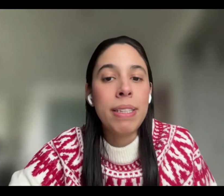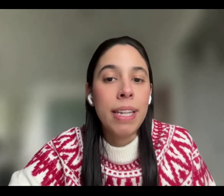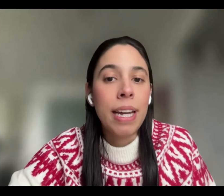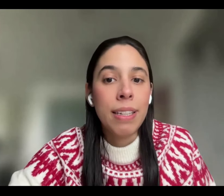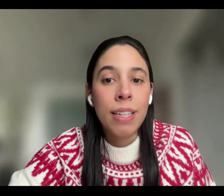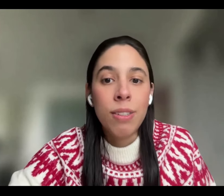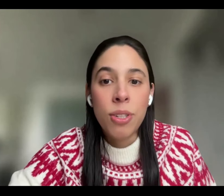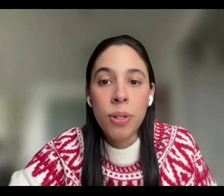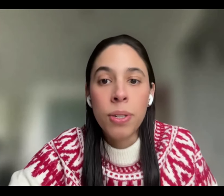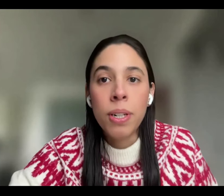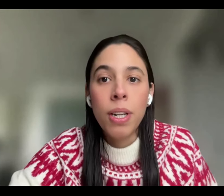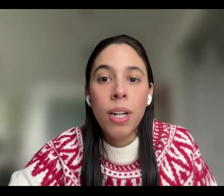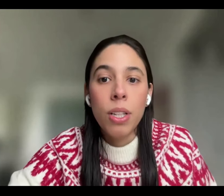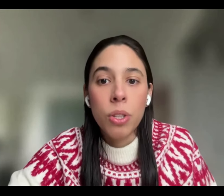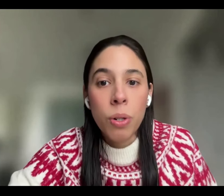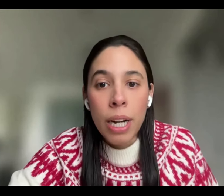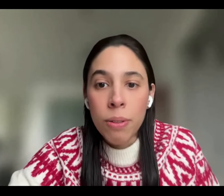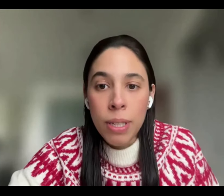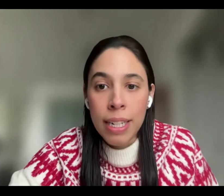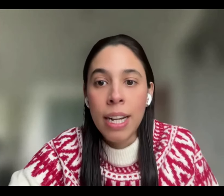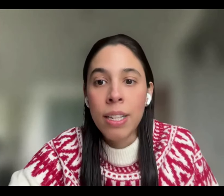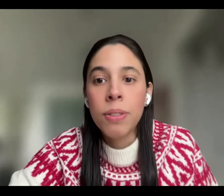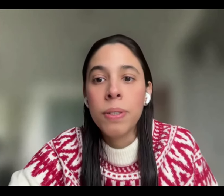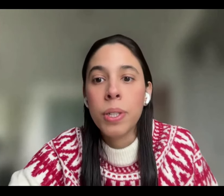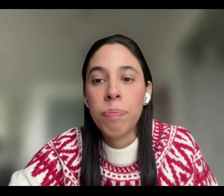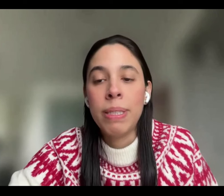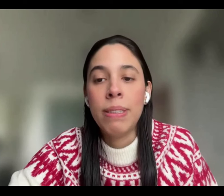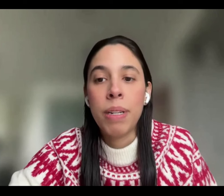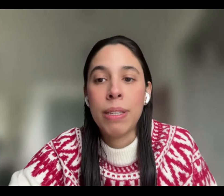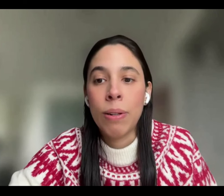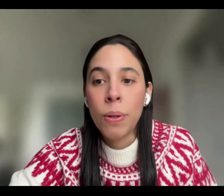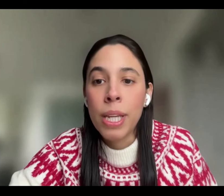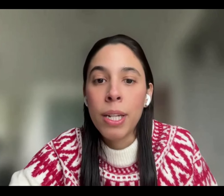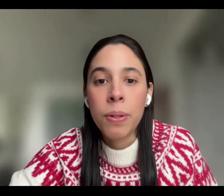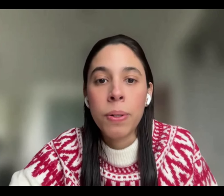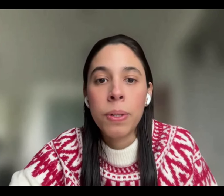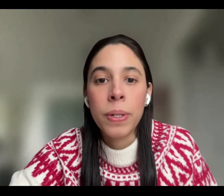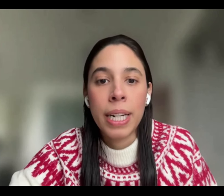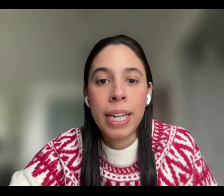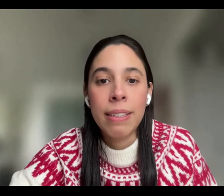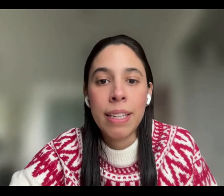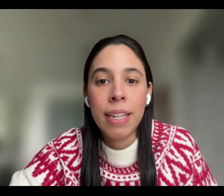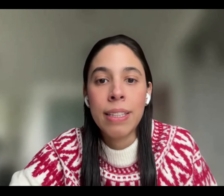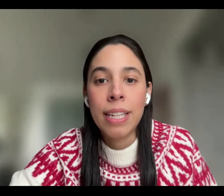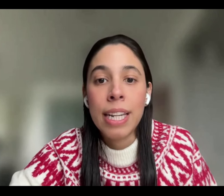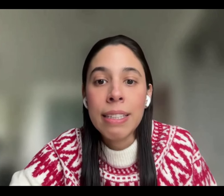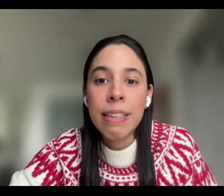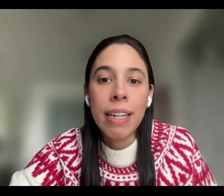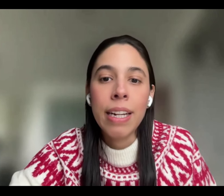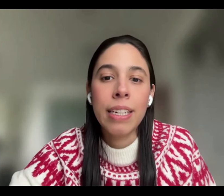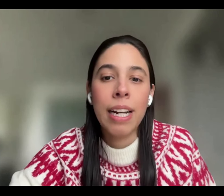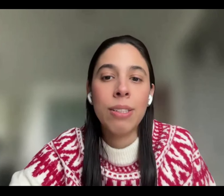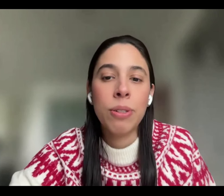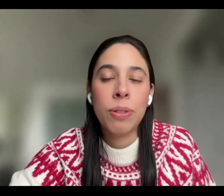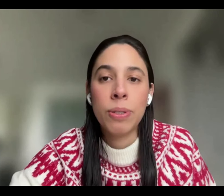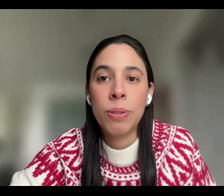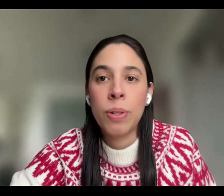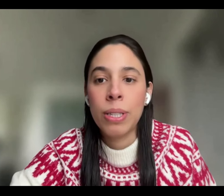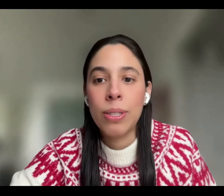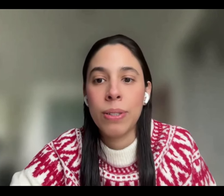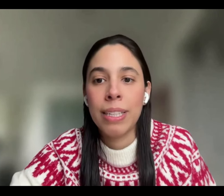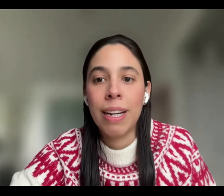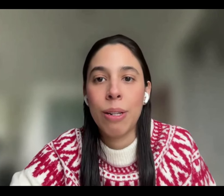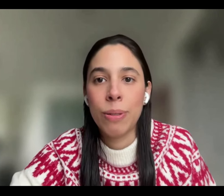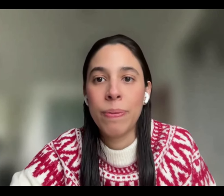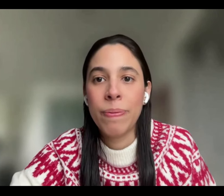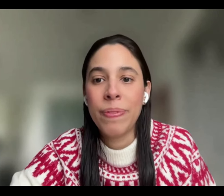con capacidad de atención, no alucinado, con pensamiento lógico, coherente, triste en relación con